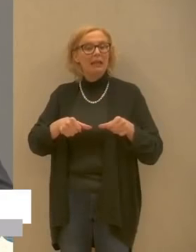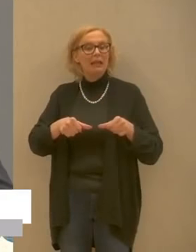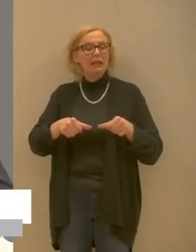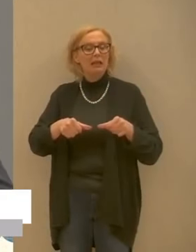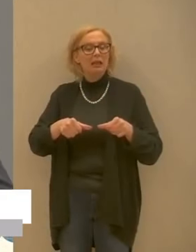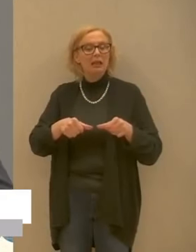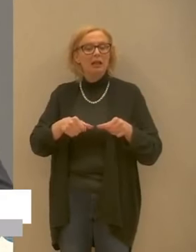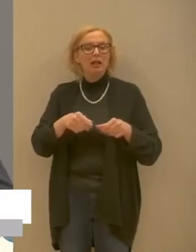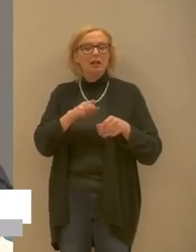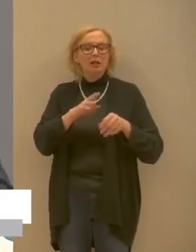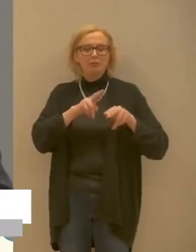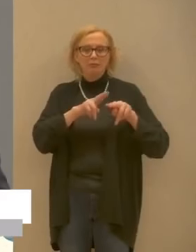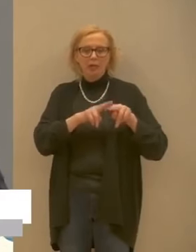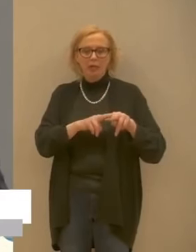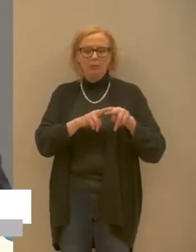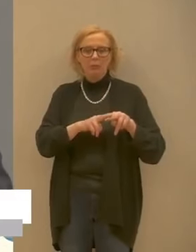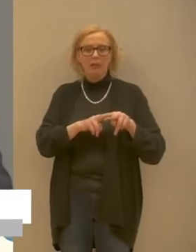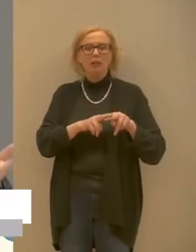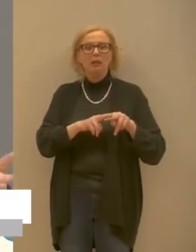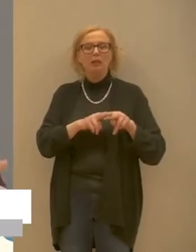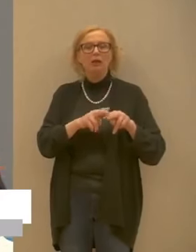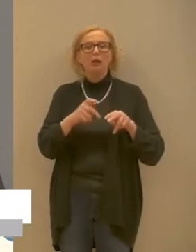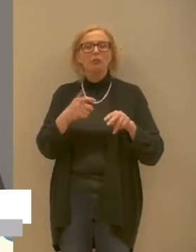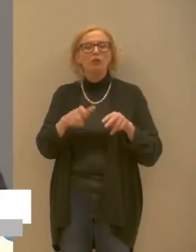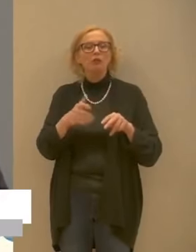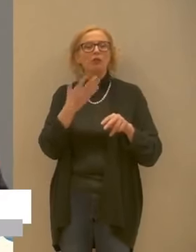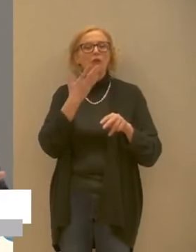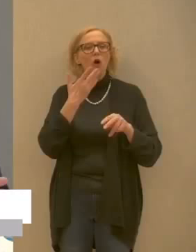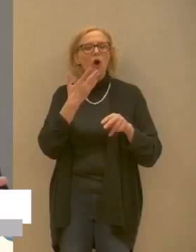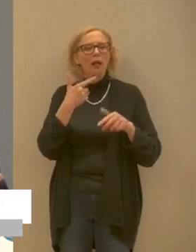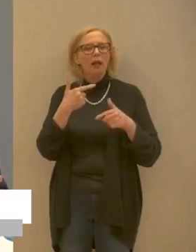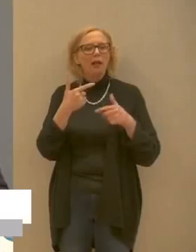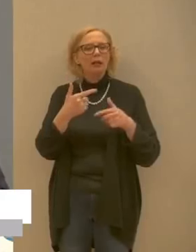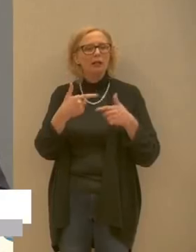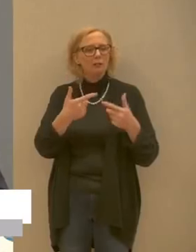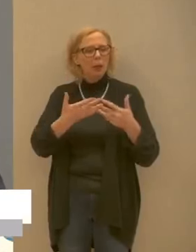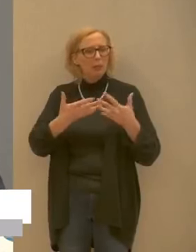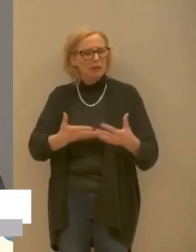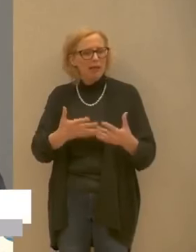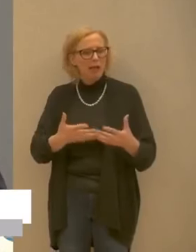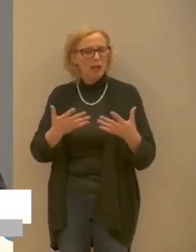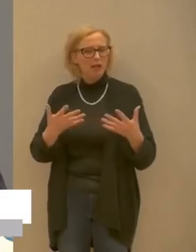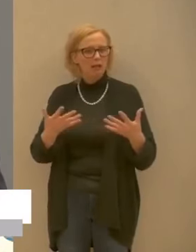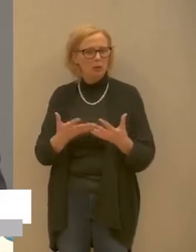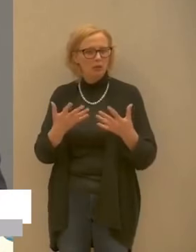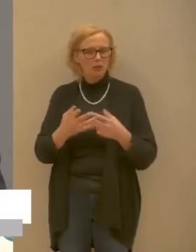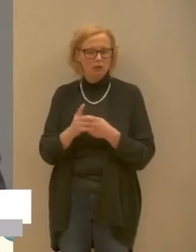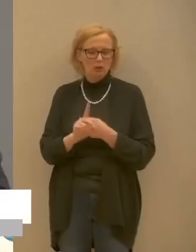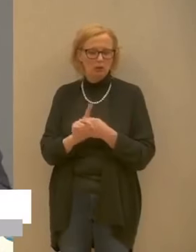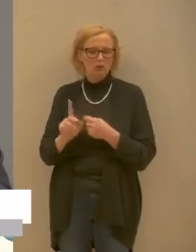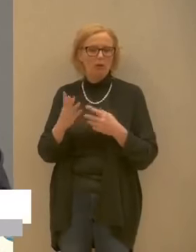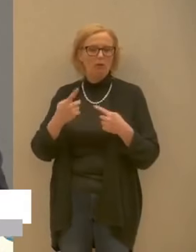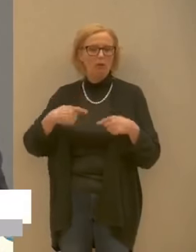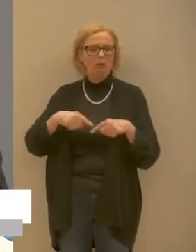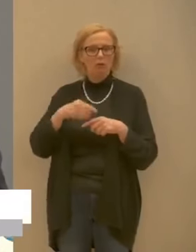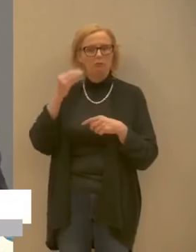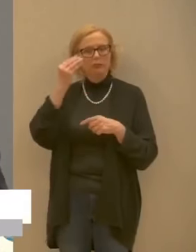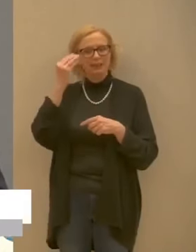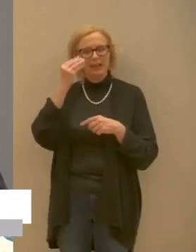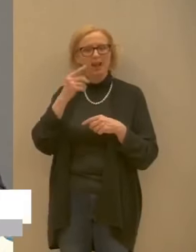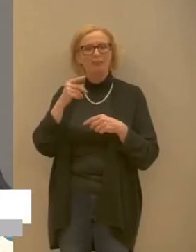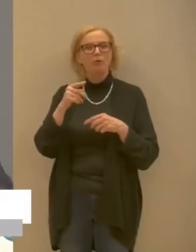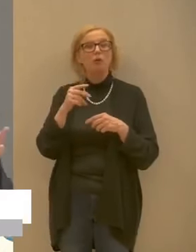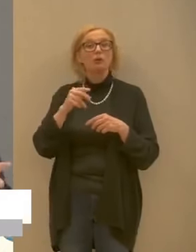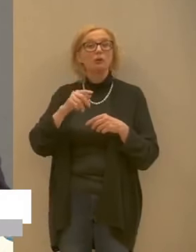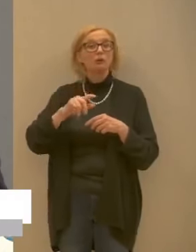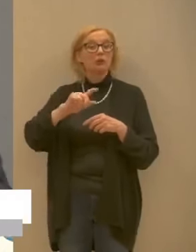si vuole mettere in atto azioni pesanti ma perché crediamo che se oggi c'è una norma c'è una direttiva nazionale che